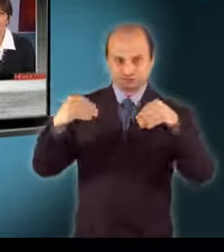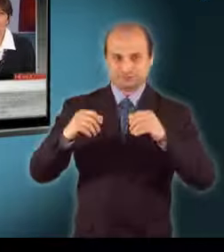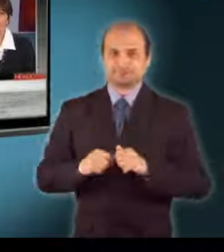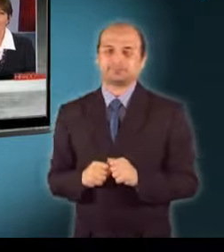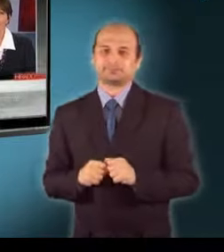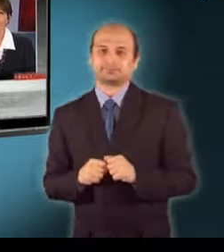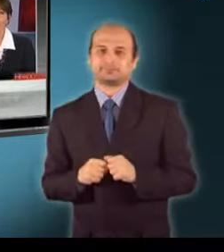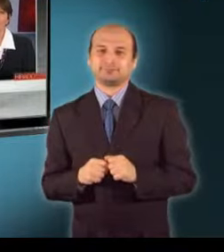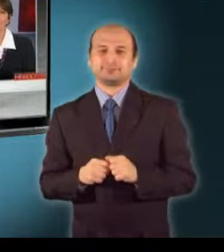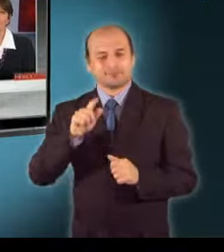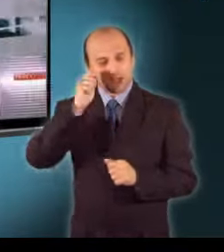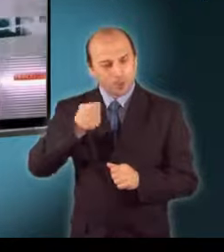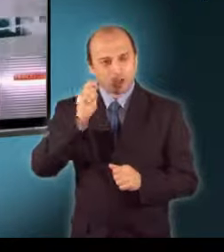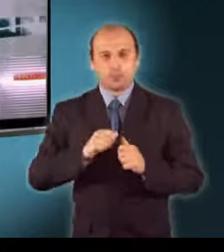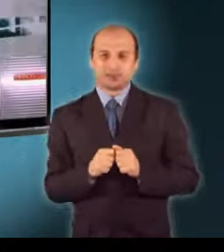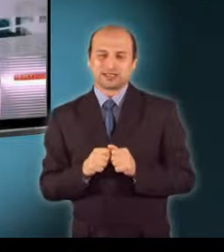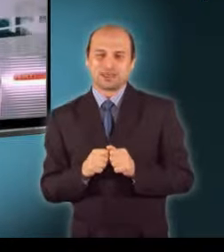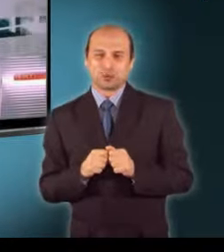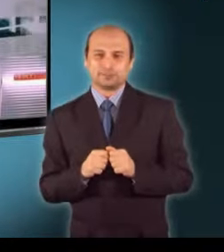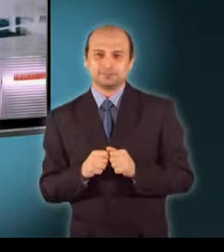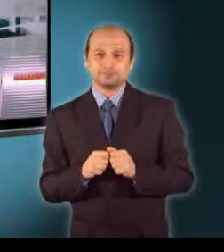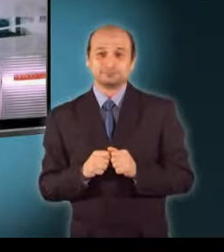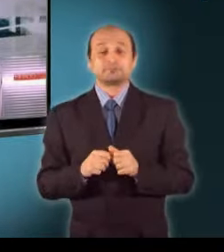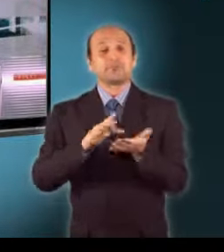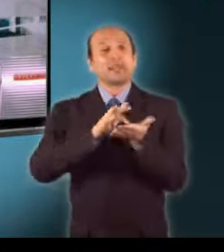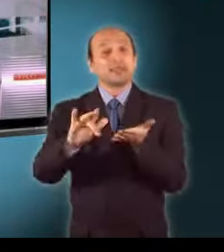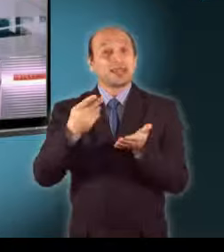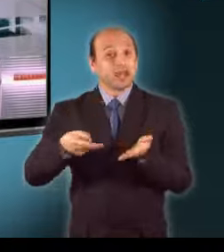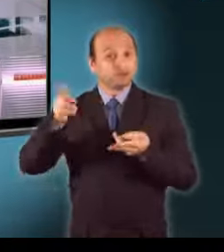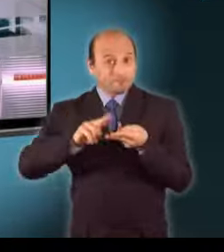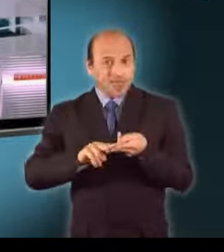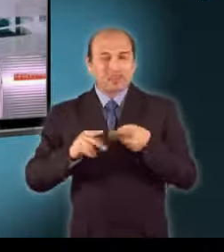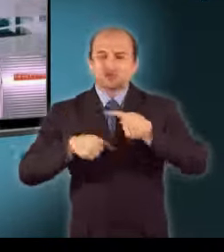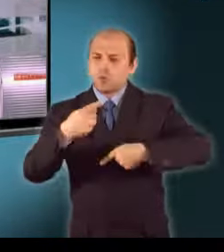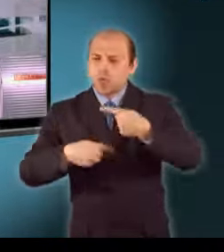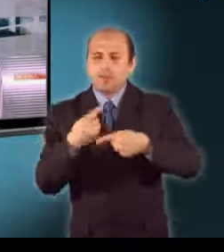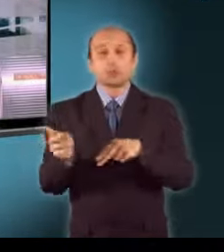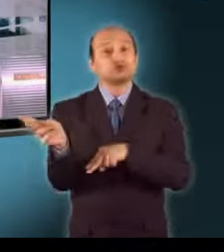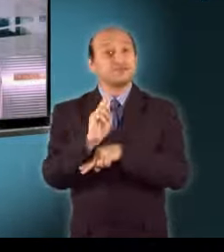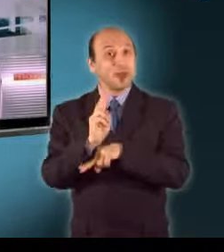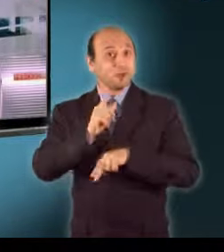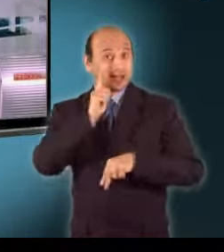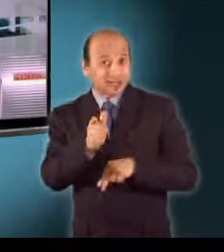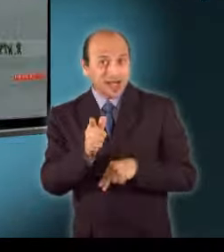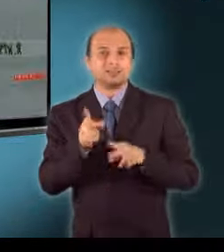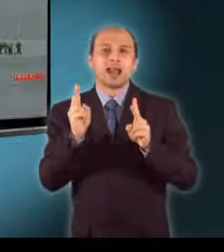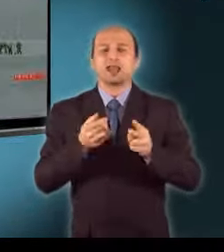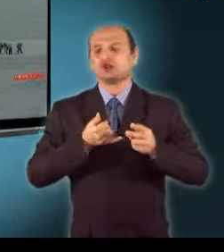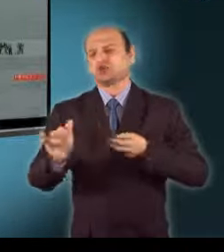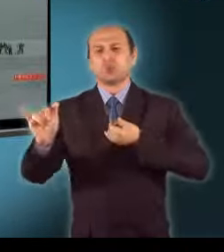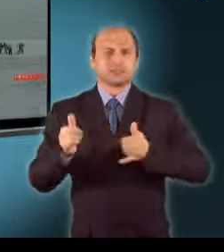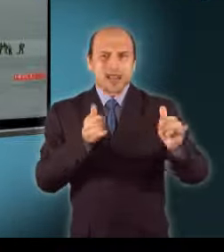Jó napot kívánok, szervusz Anna! Az ingyenes pályán folyamatos felügyelet mellett lehet majd csúszkálni reggel 8-tól